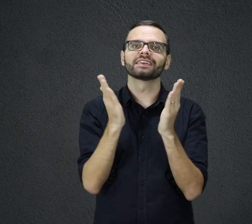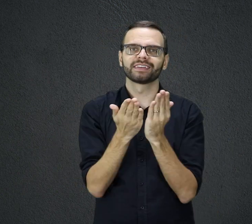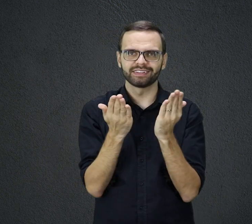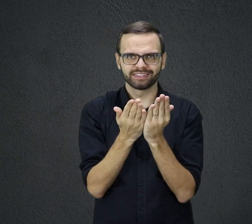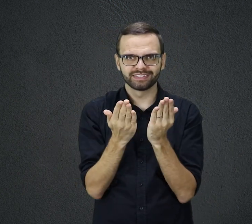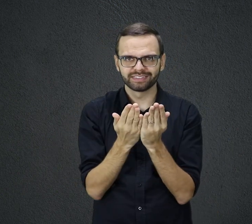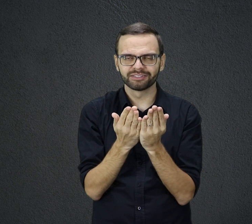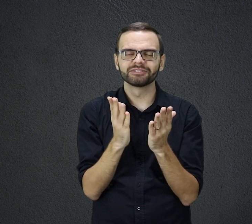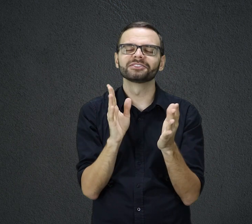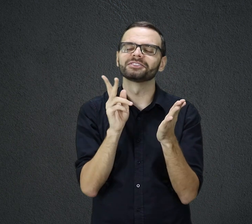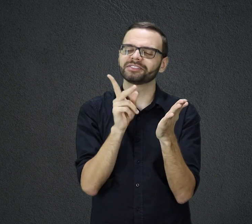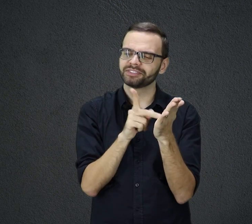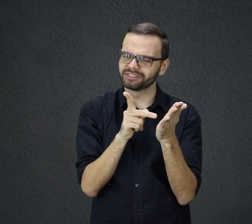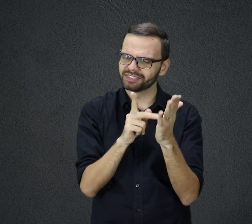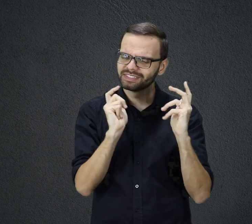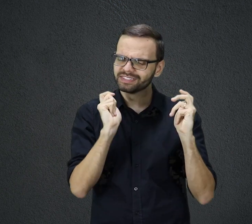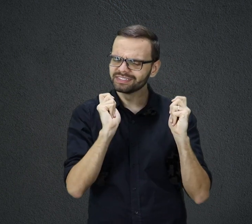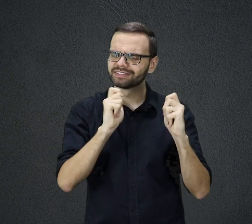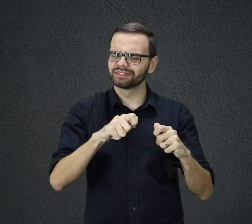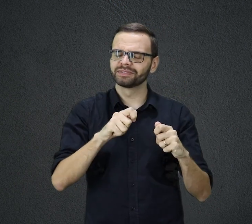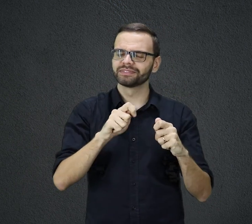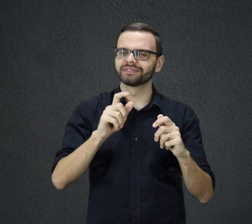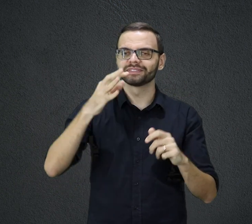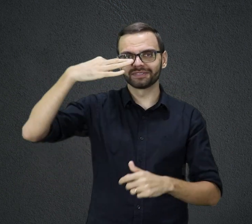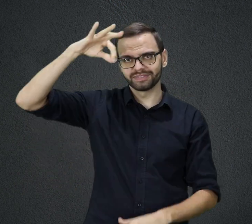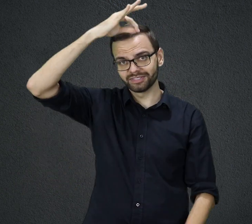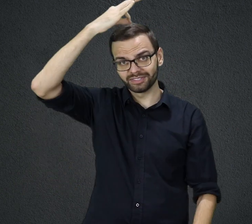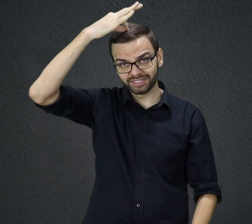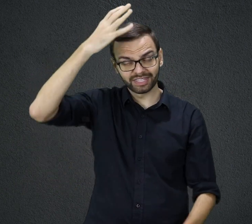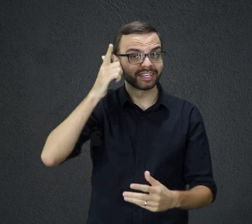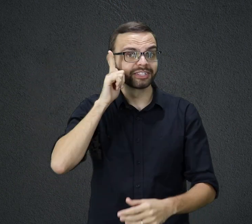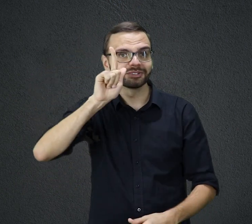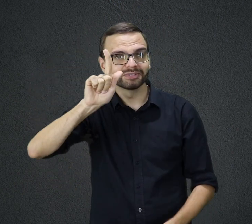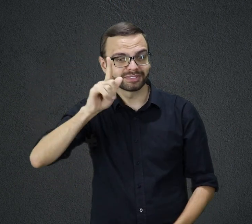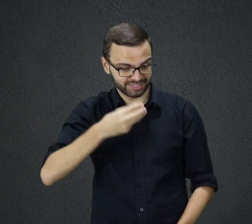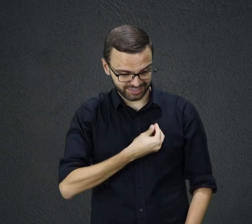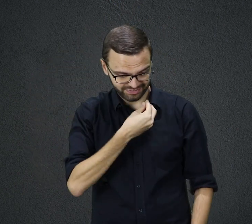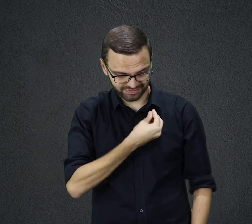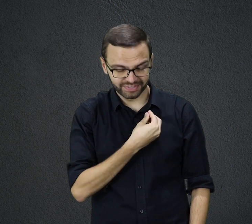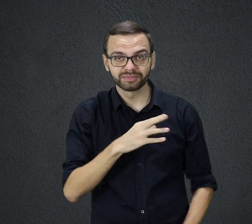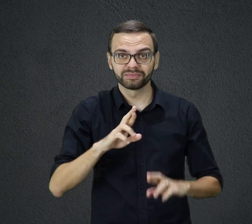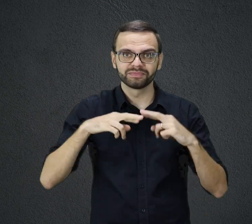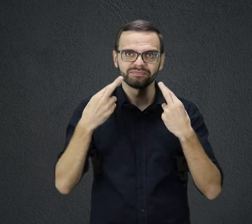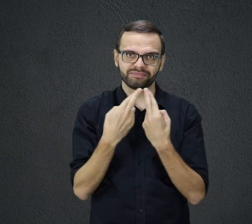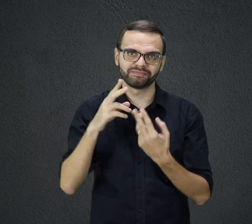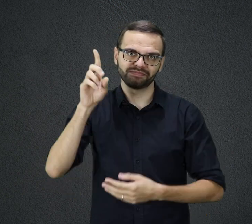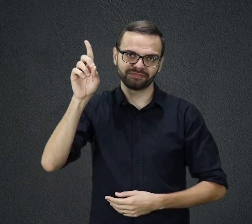capacitação do Espírito Santo no trabalho de ganhar vidas para o reino de Deus. Você ouviu